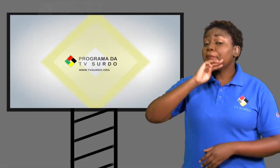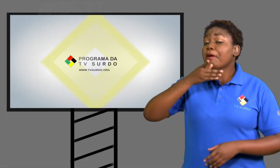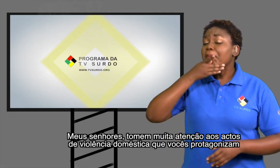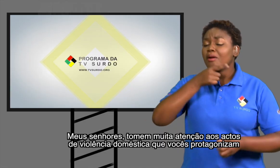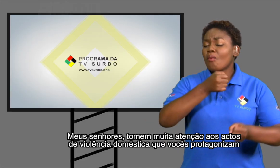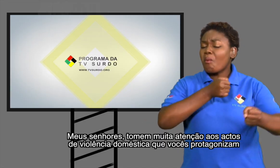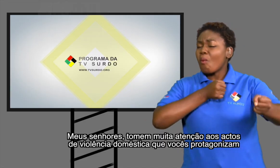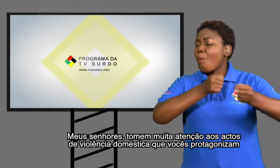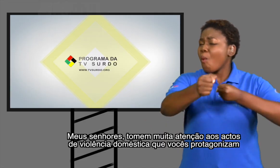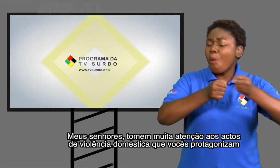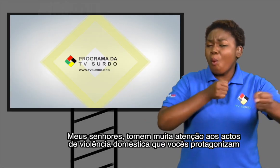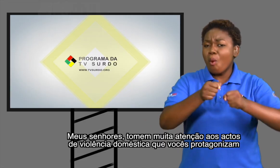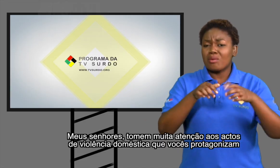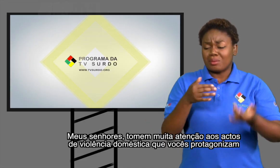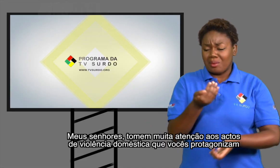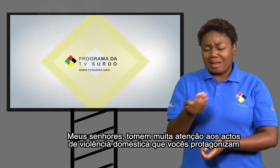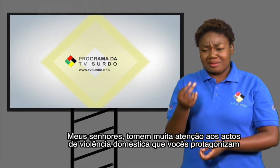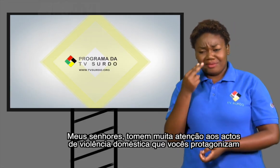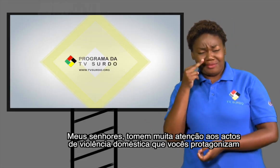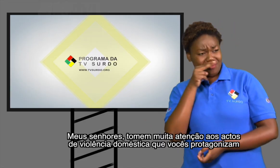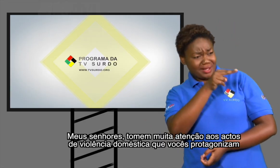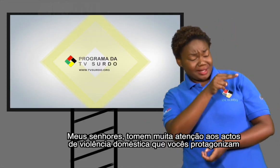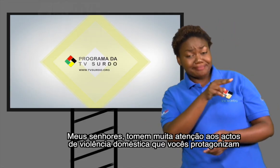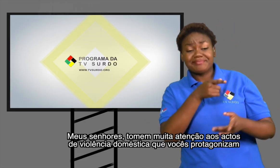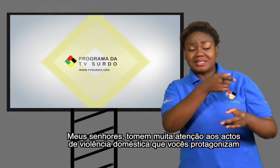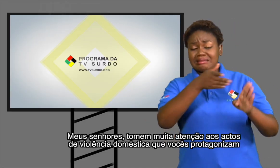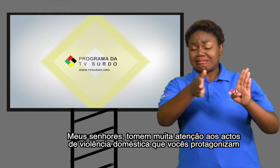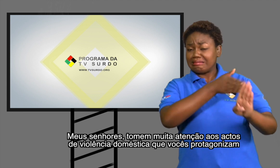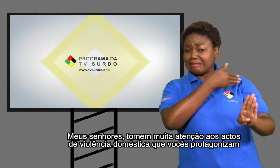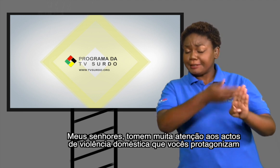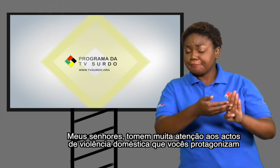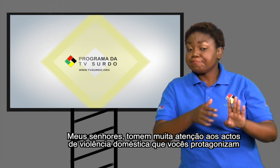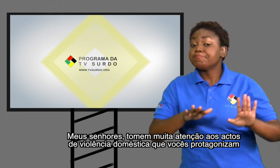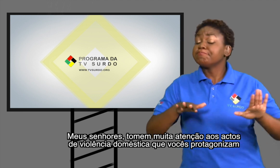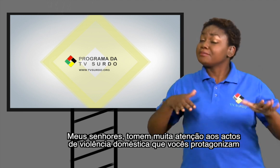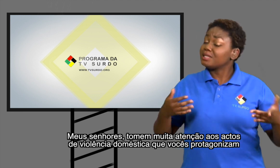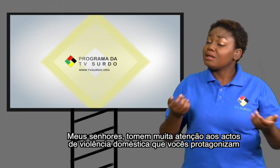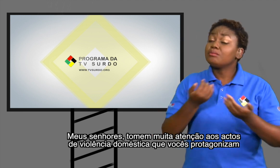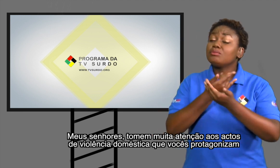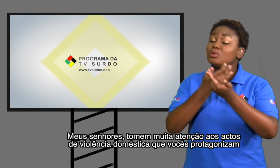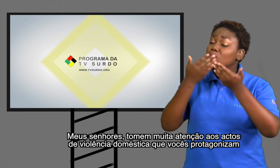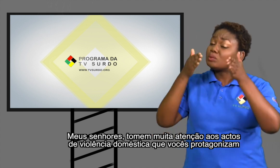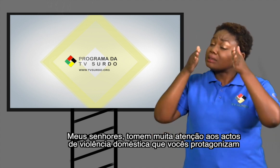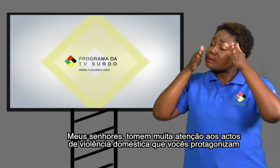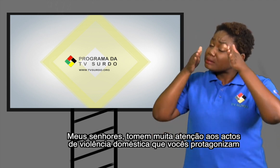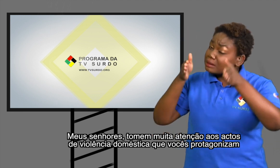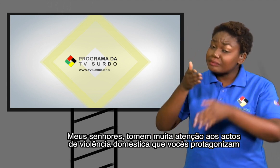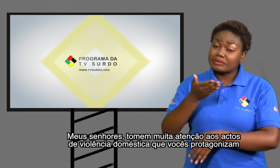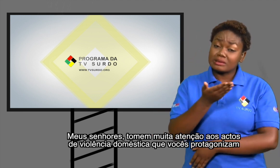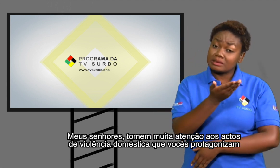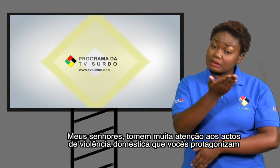Meus senhores, tomem muita atenção aos atos de violência doméstica que vocês protagonizam.